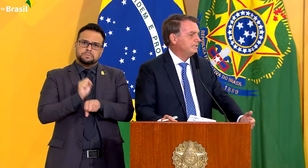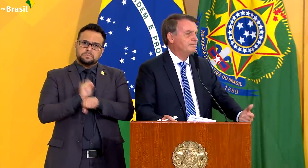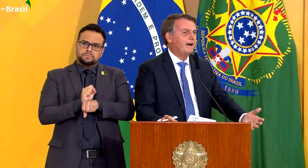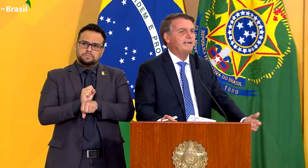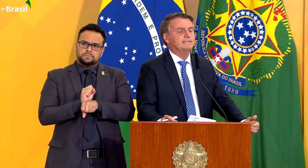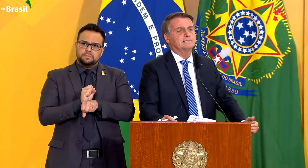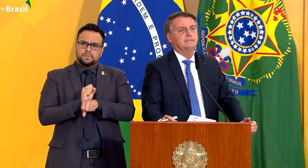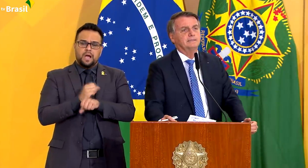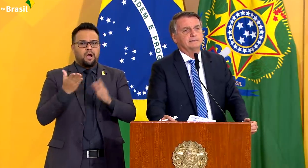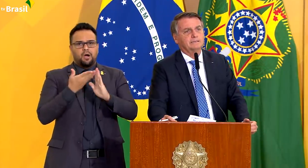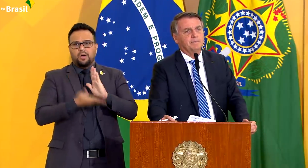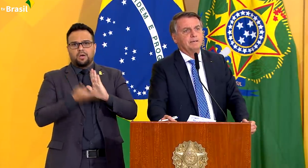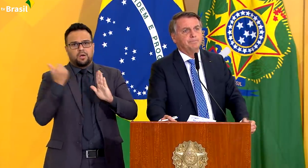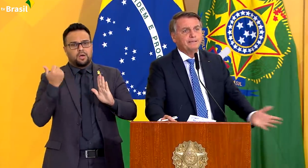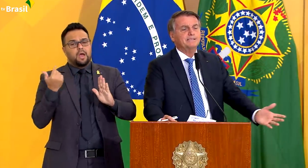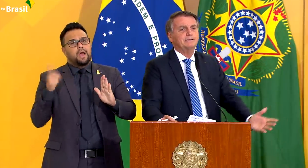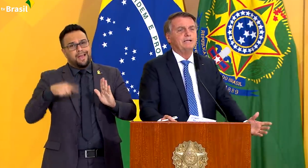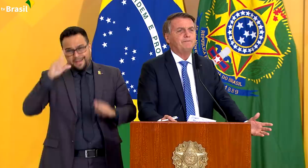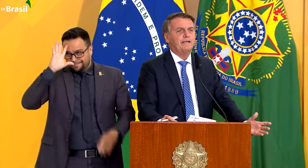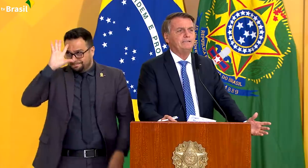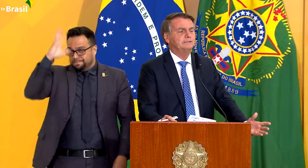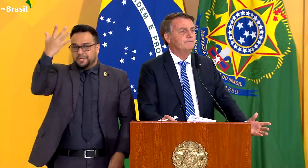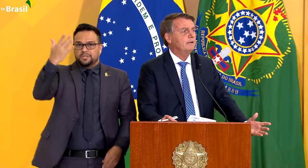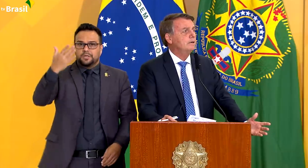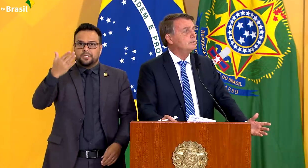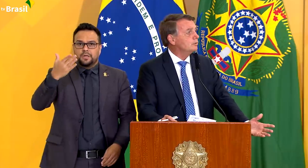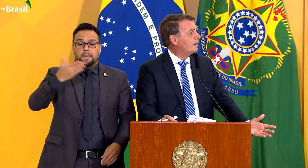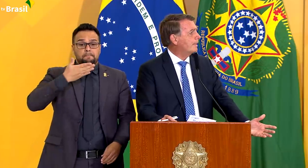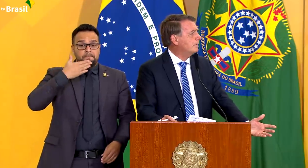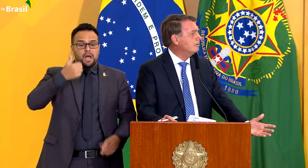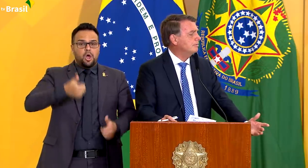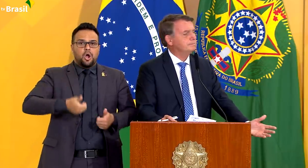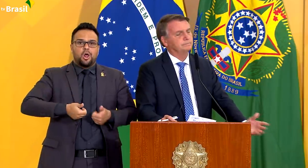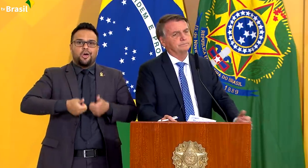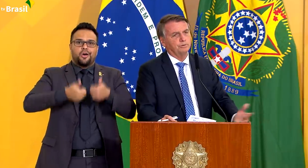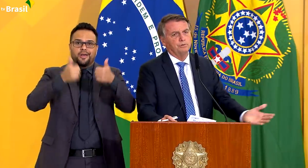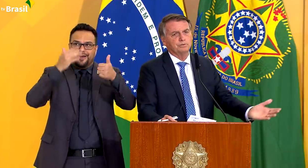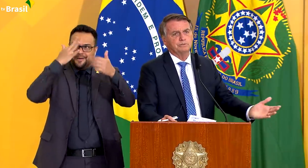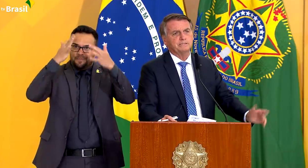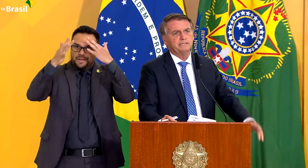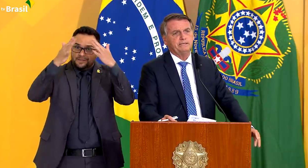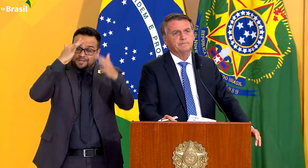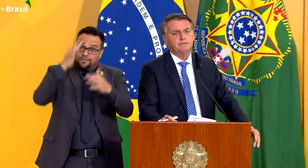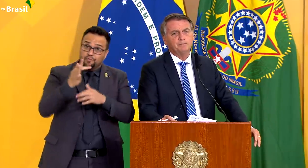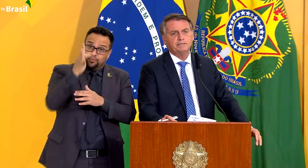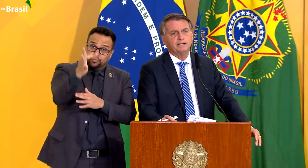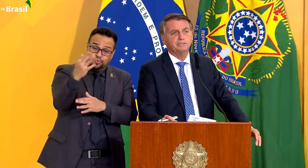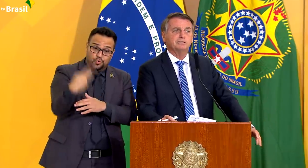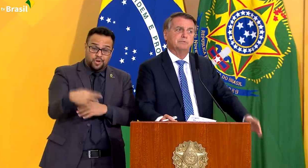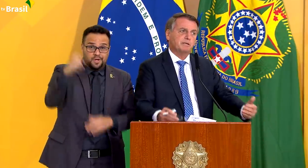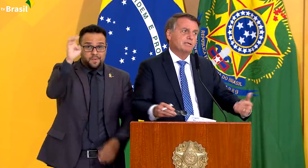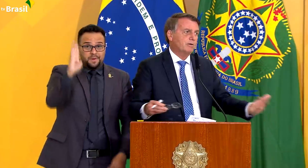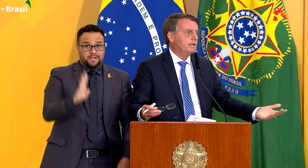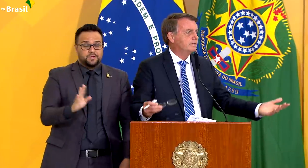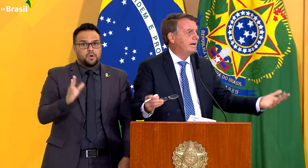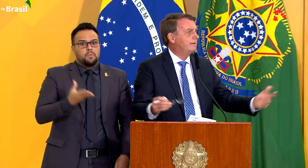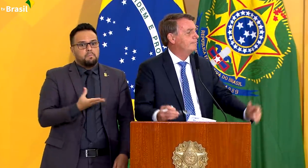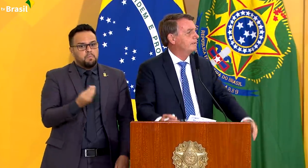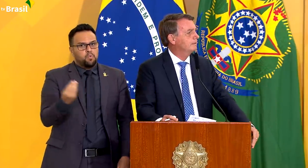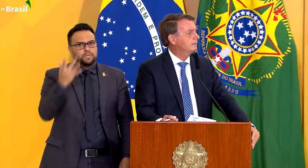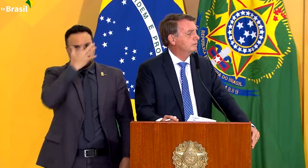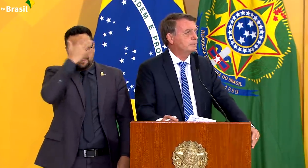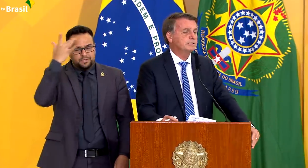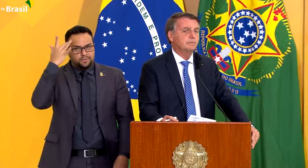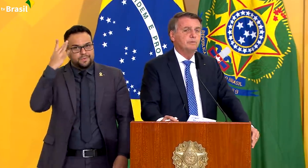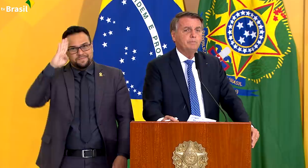medidas que a gente faz pensando na frente. No Brasil, ouso dizer que muita gente, em especial quem está